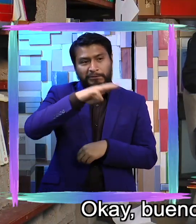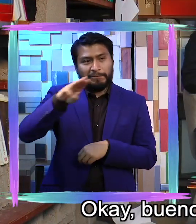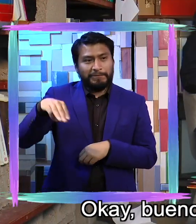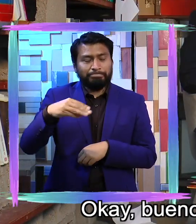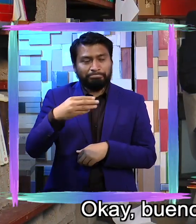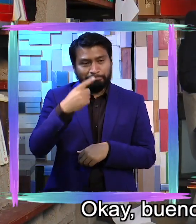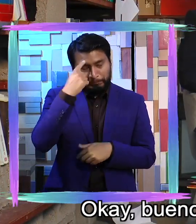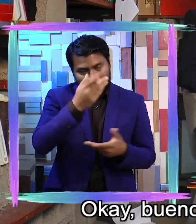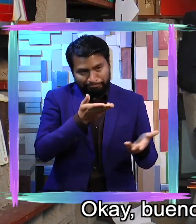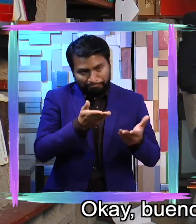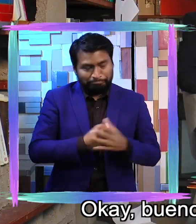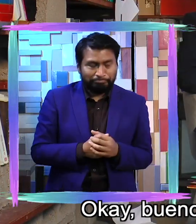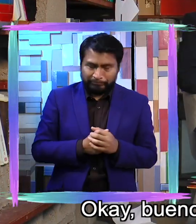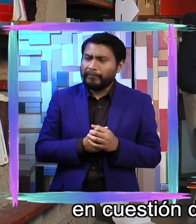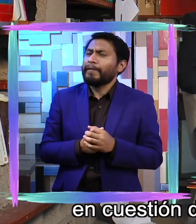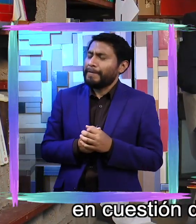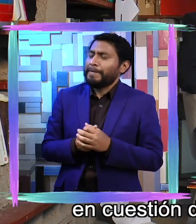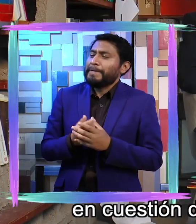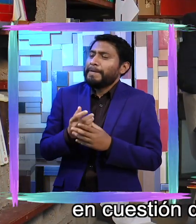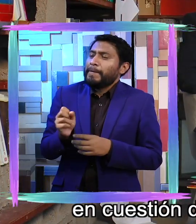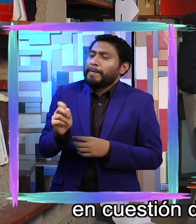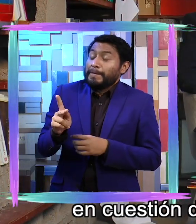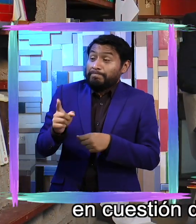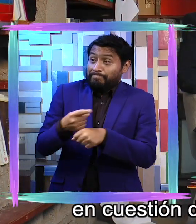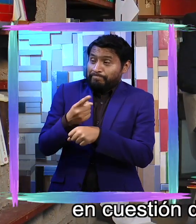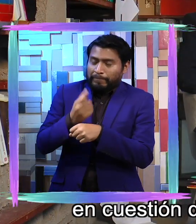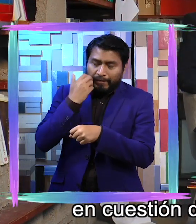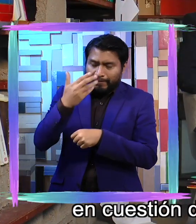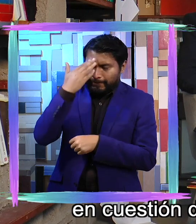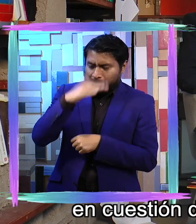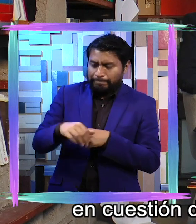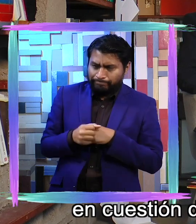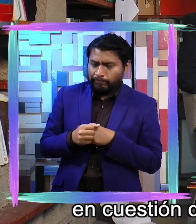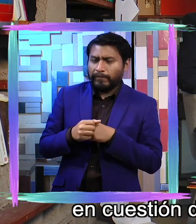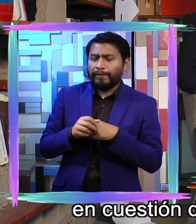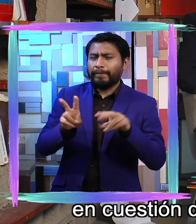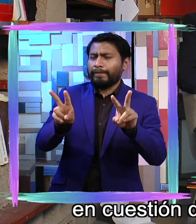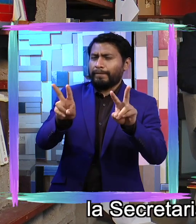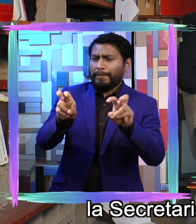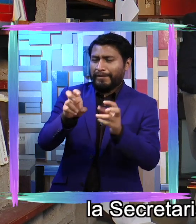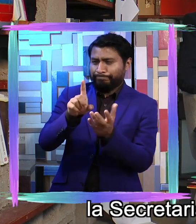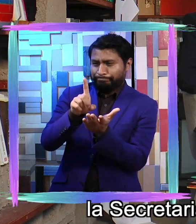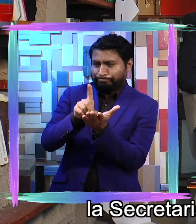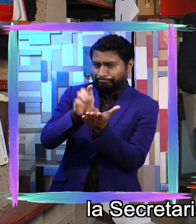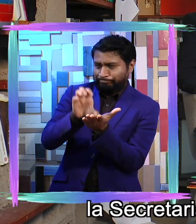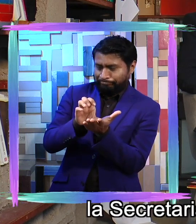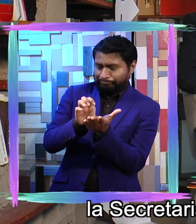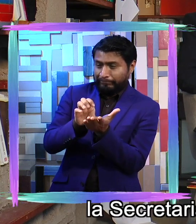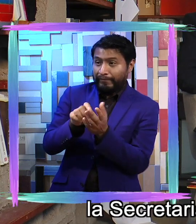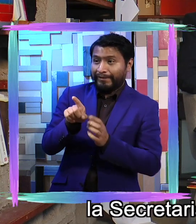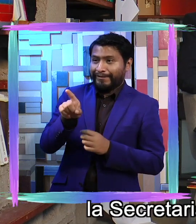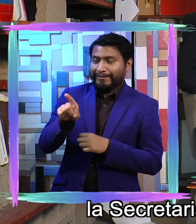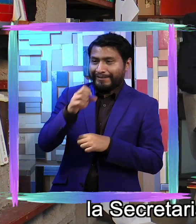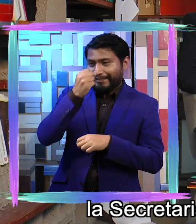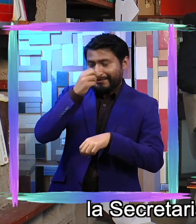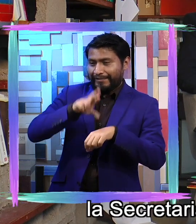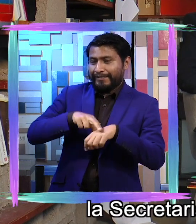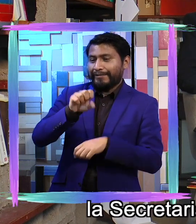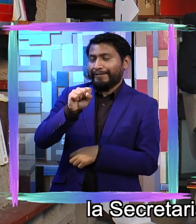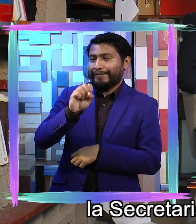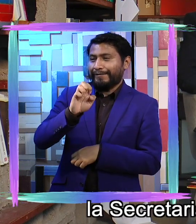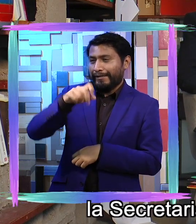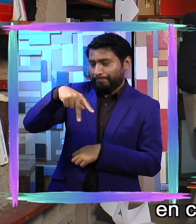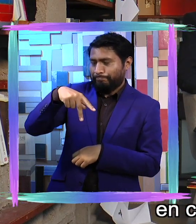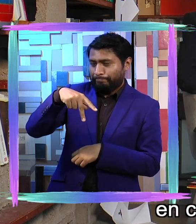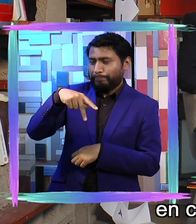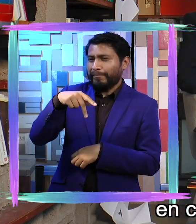nada, quisiéramos saber, en cuestión de discapacidad, ¿cómo es que trabaja la Secretaría de Educación Pública en el estado